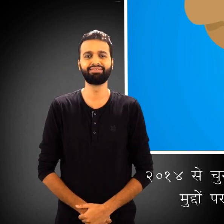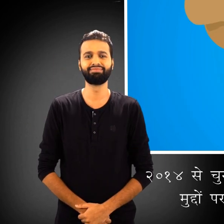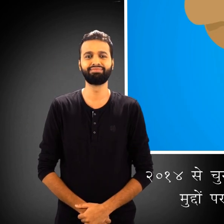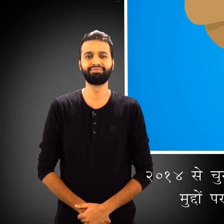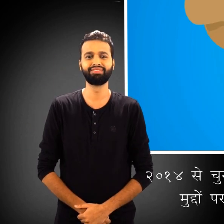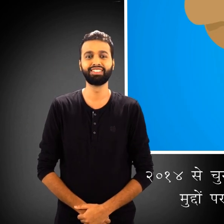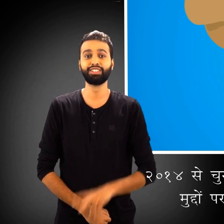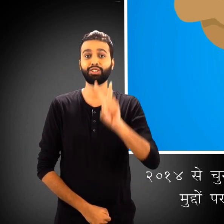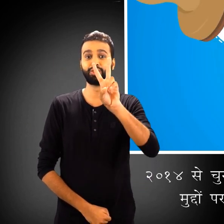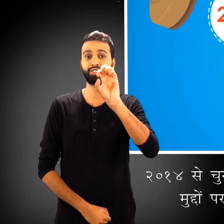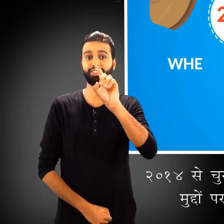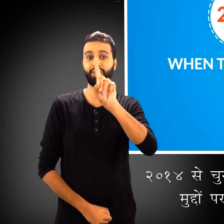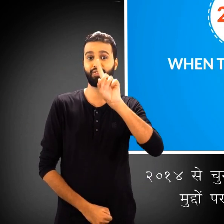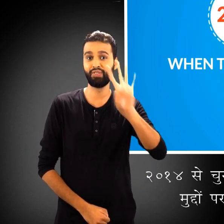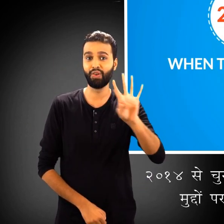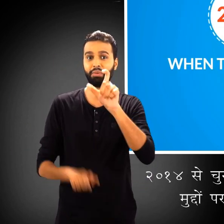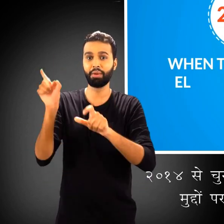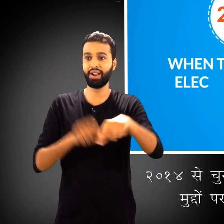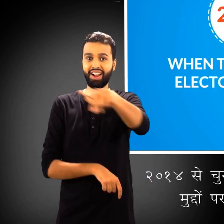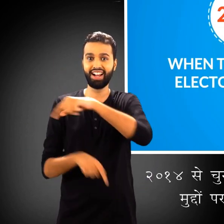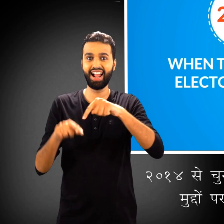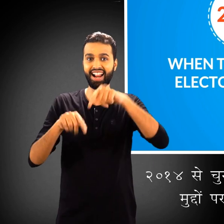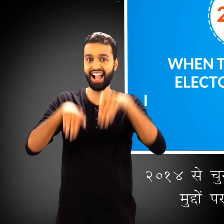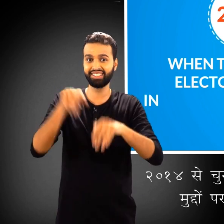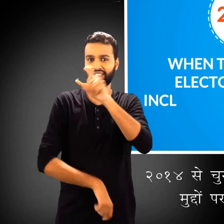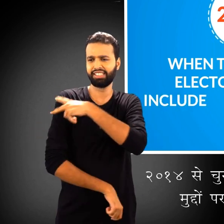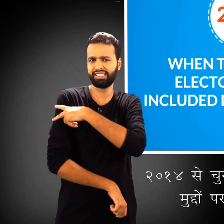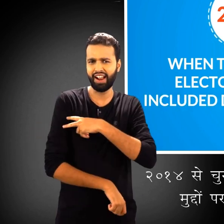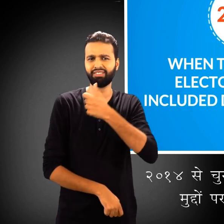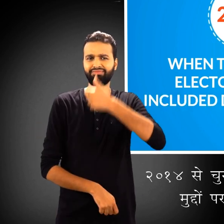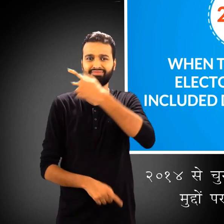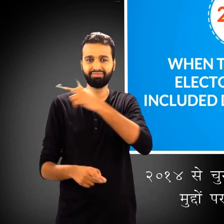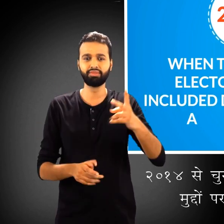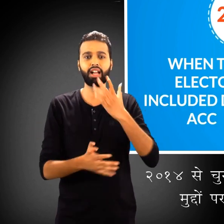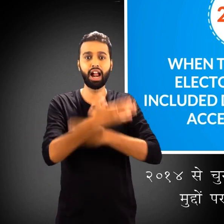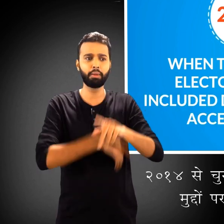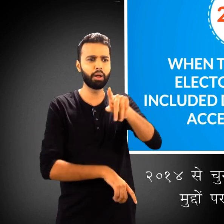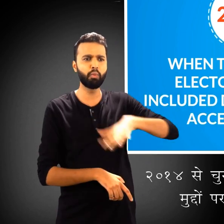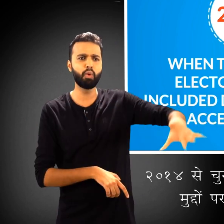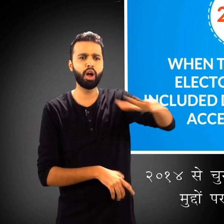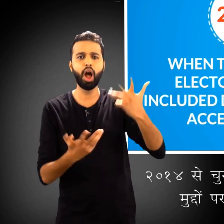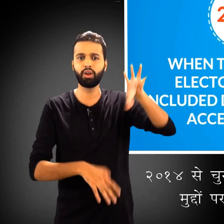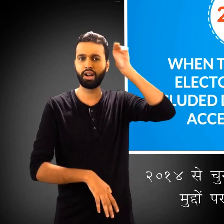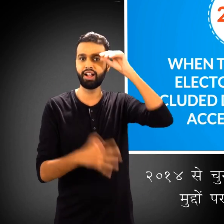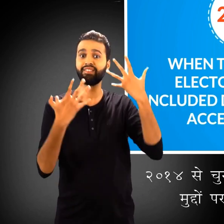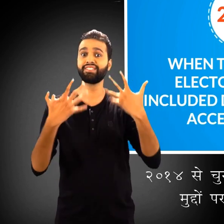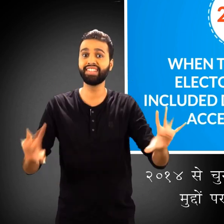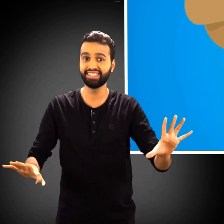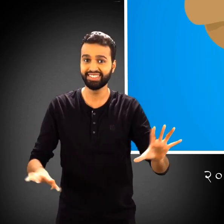2014 से चुनावी कर्मचारियों को विकलांगता के विभिन्न मुद्दों पर सक्रिय प्रक्षिक्षन देना शुरू किया गया